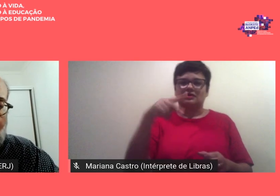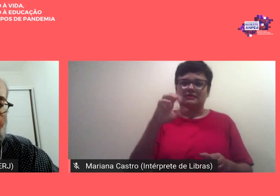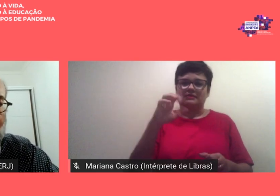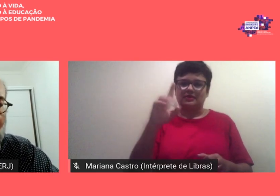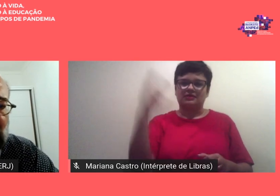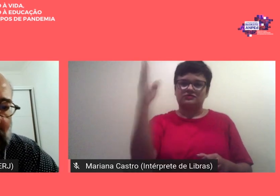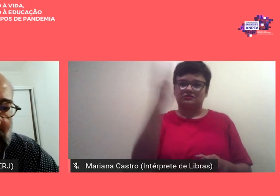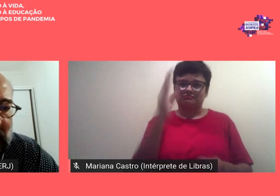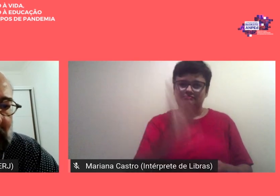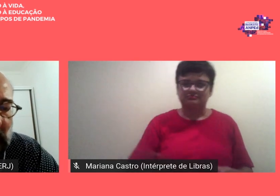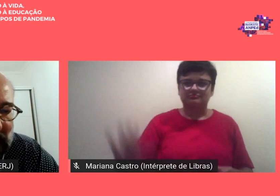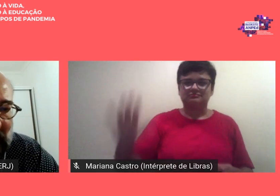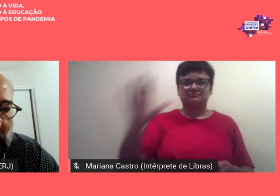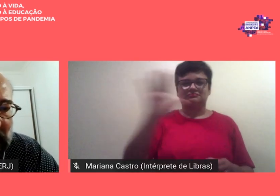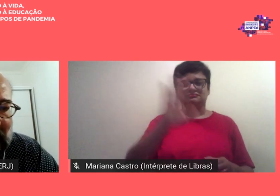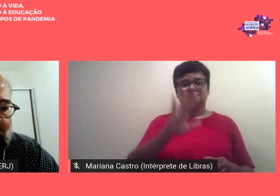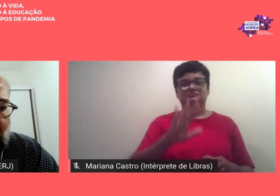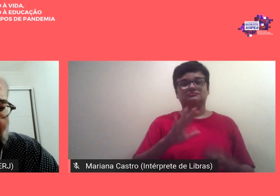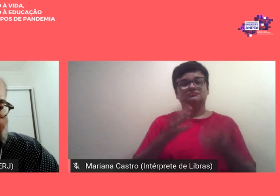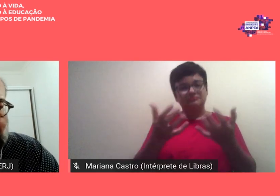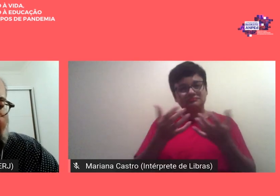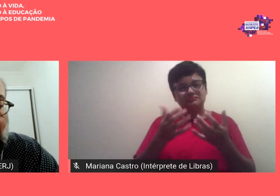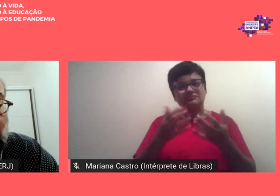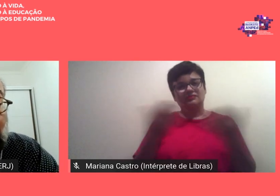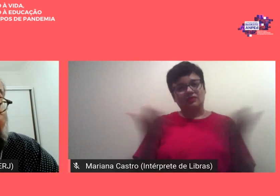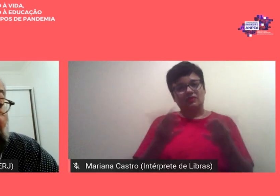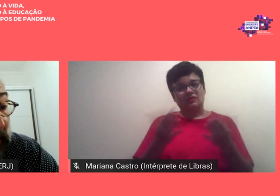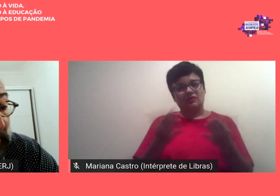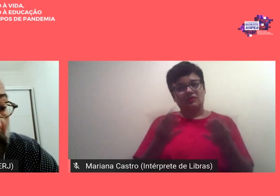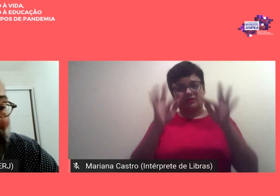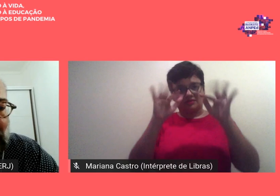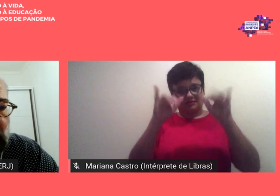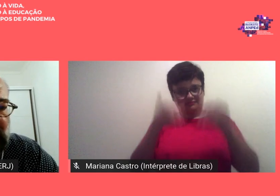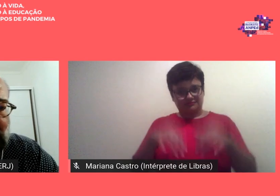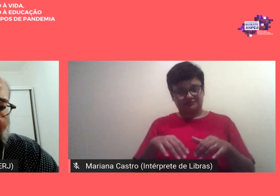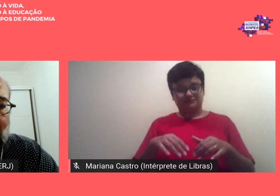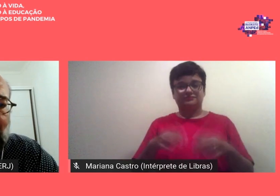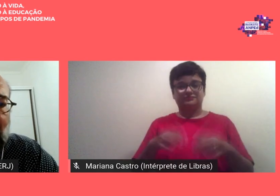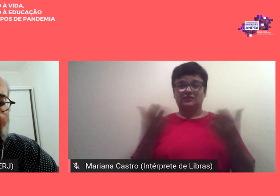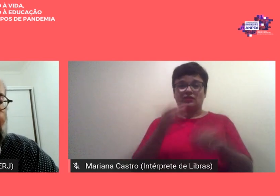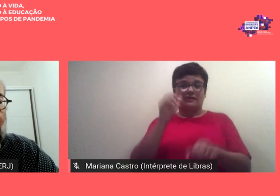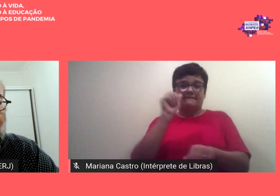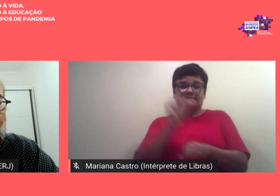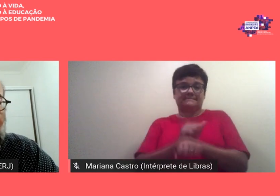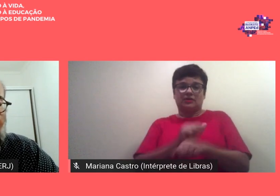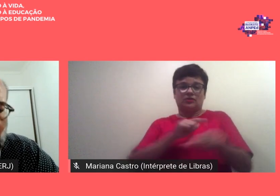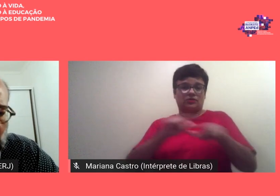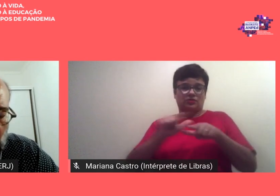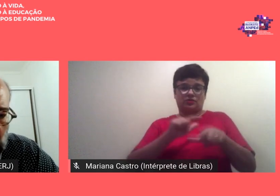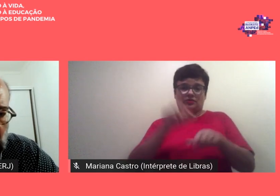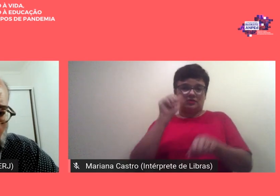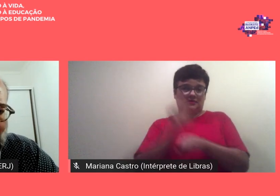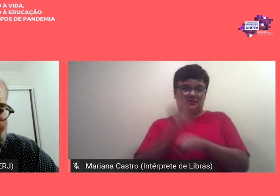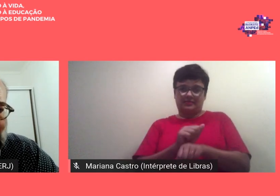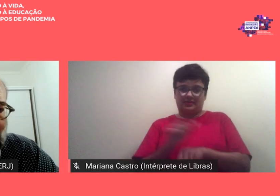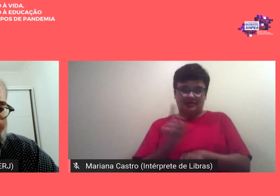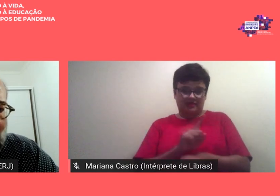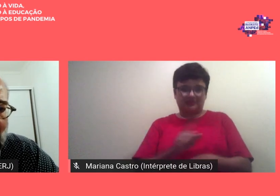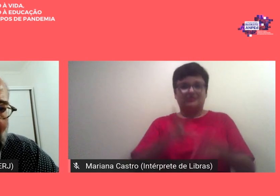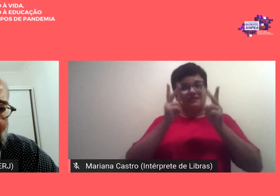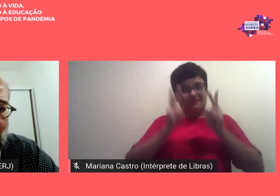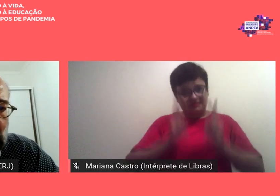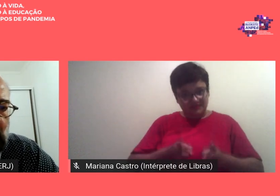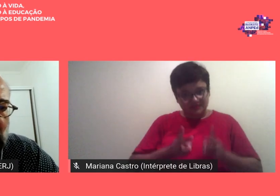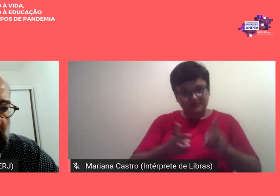essa ampede que nós estamos encerrando e nós não paramos de trabalhar e vamos continuar a